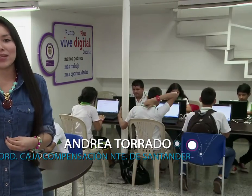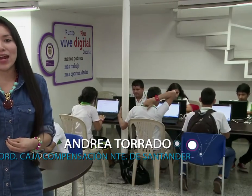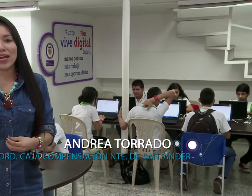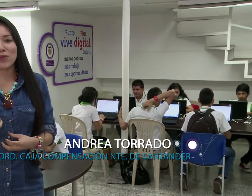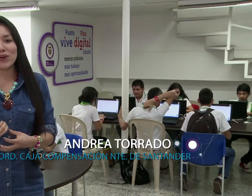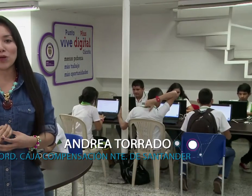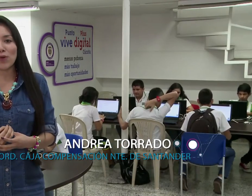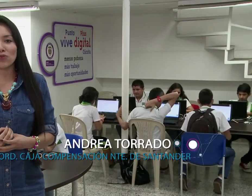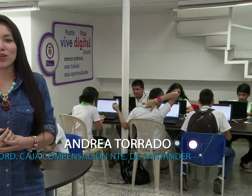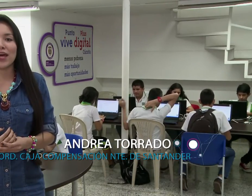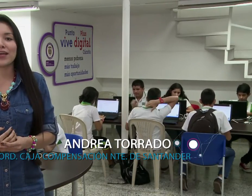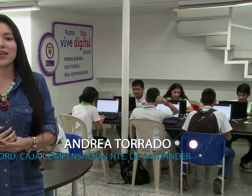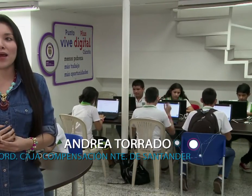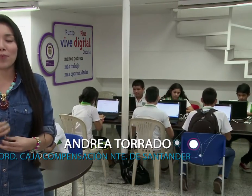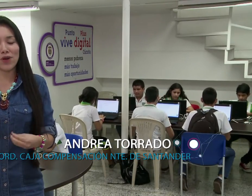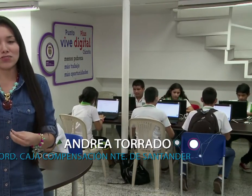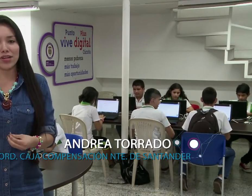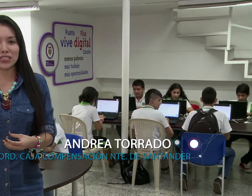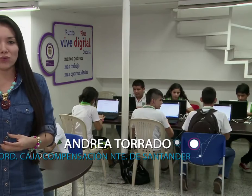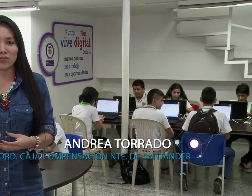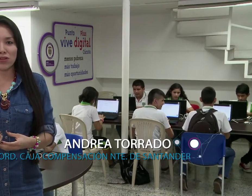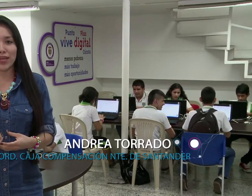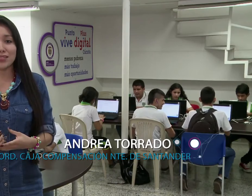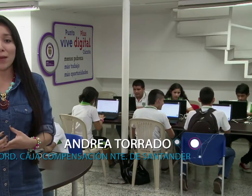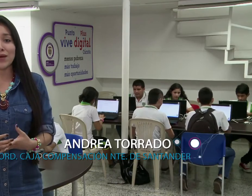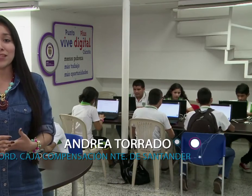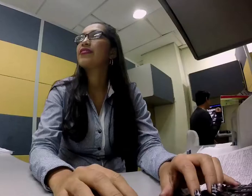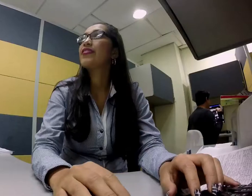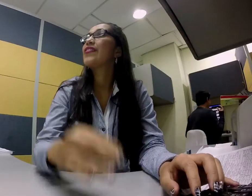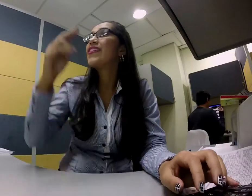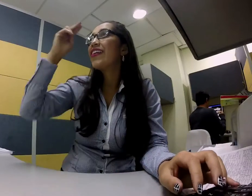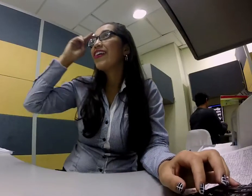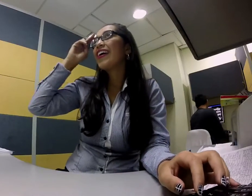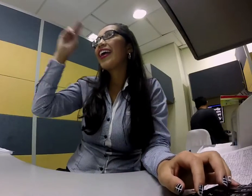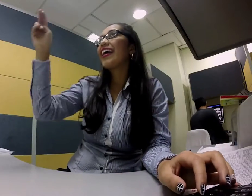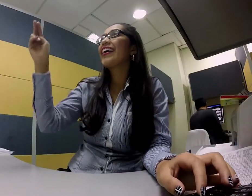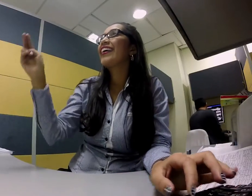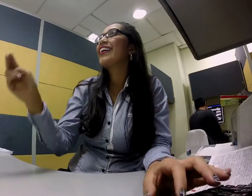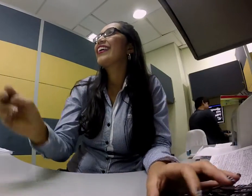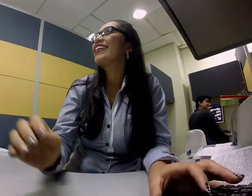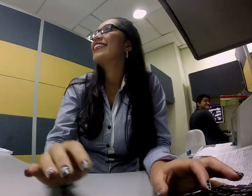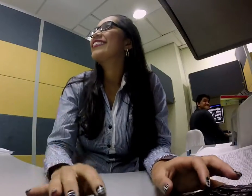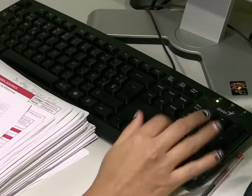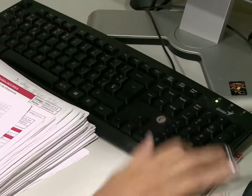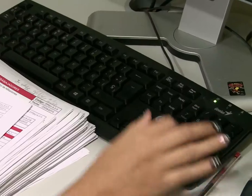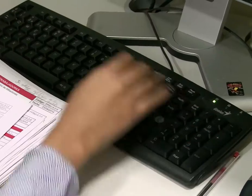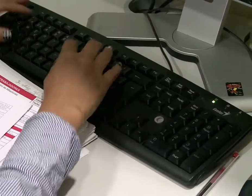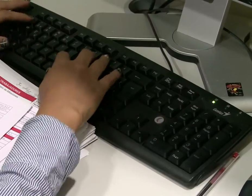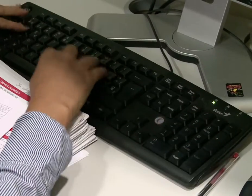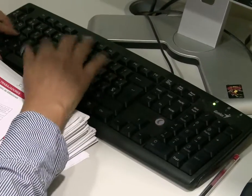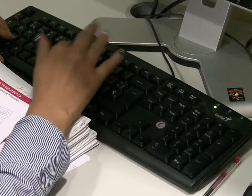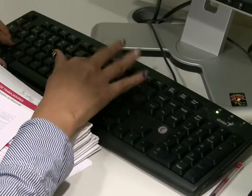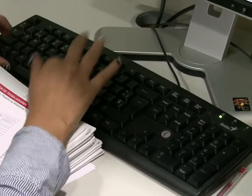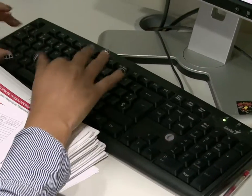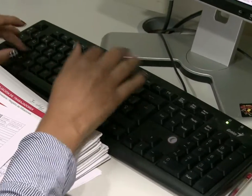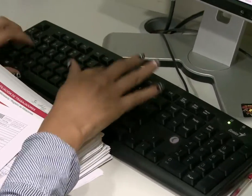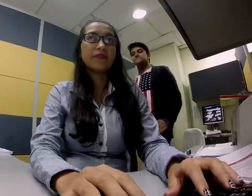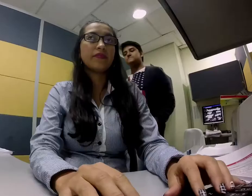brindarles nuevas oportunidades a la población en situación de discapacidad. Inclusive aquí en la caja pues tenemos dos personajes que desarrollaron con